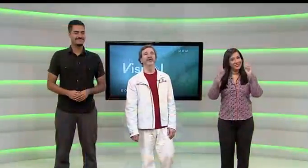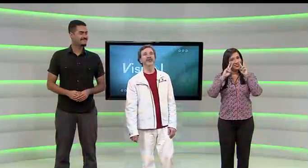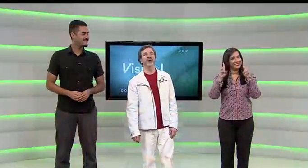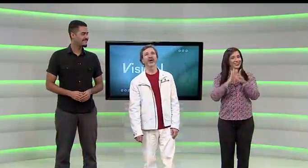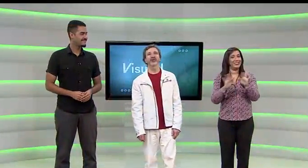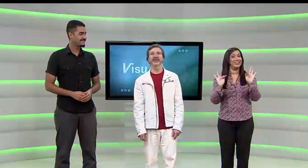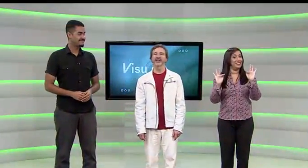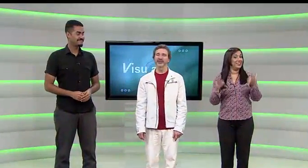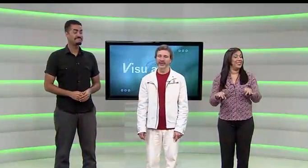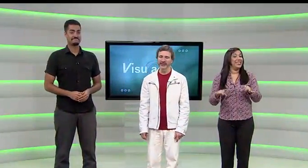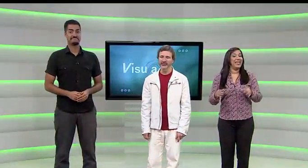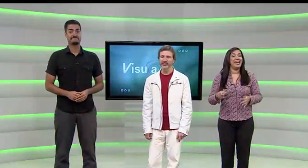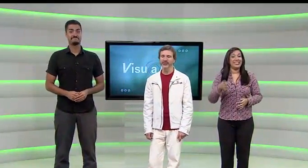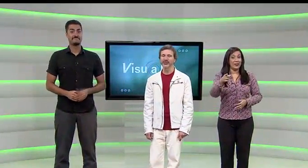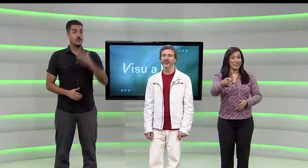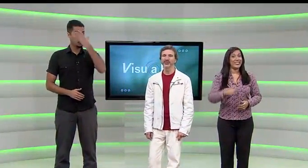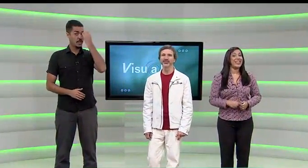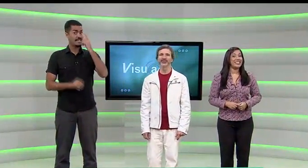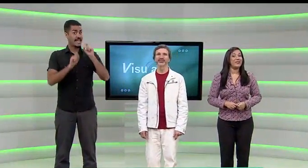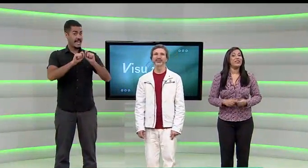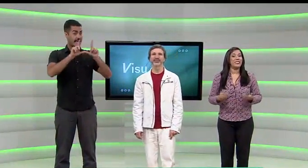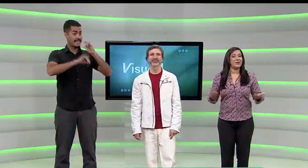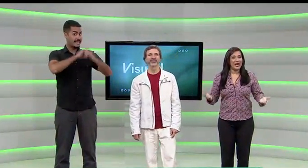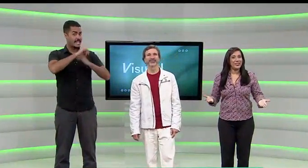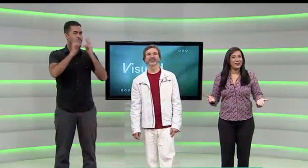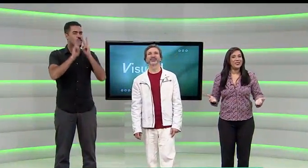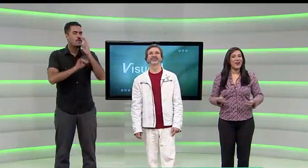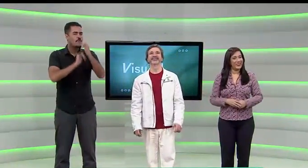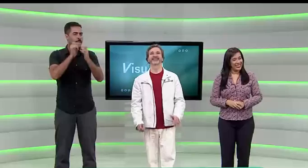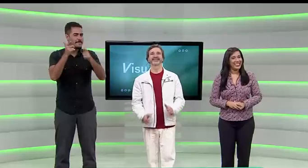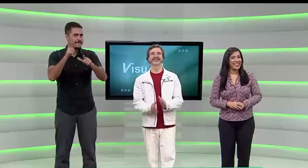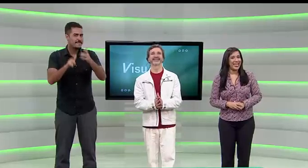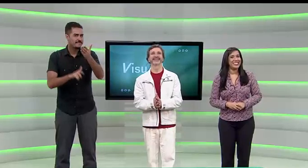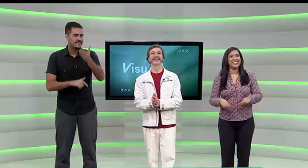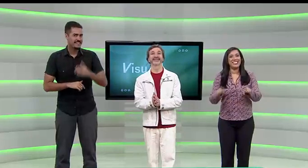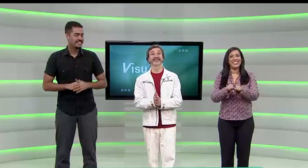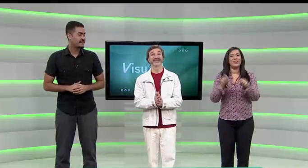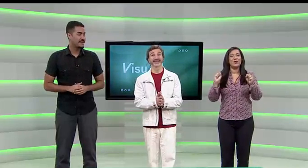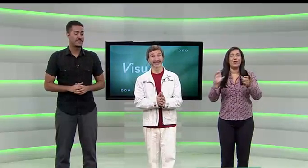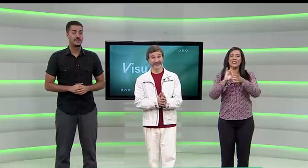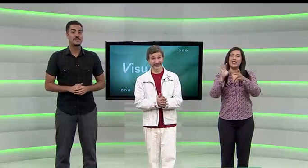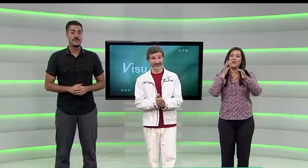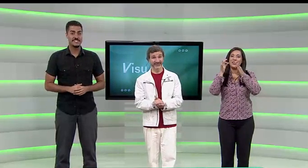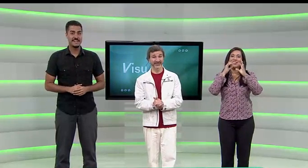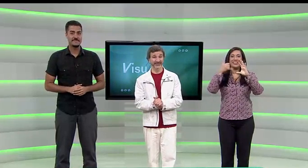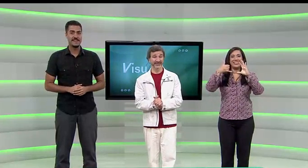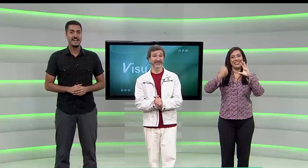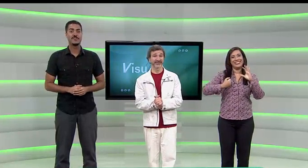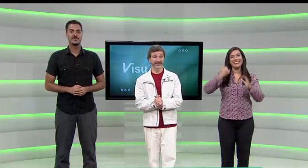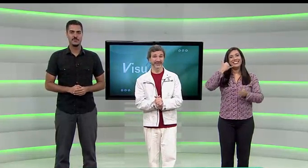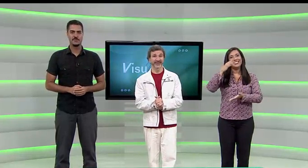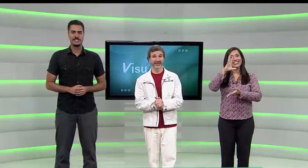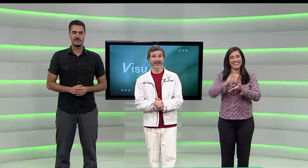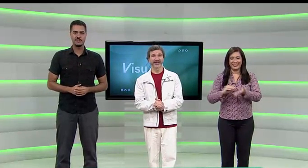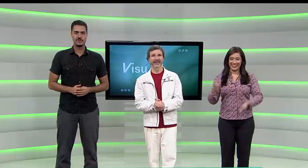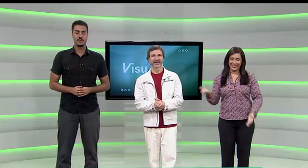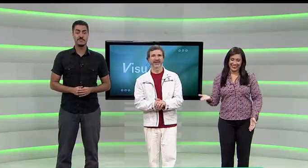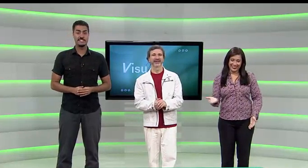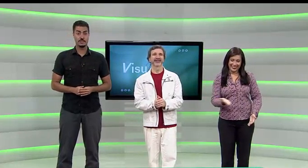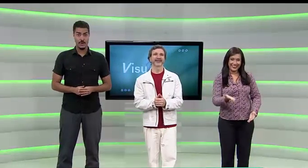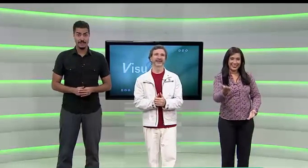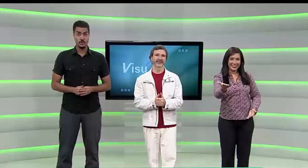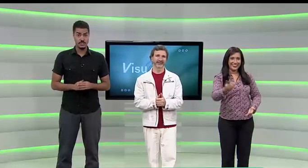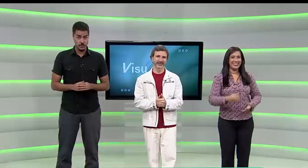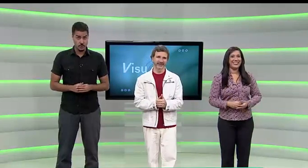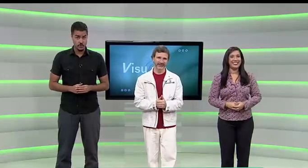E o visual está terminando? Não se esqueça, você tem mais do visual na internet. E também pelo nosso WhatsApp. Anote o número 021